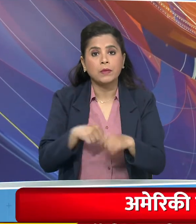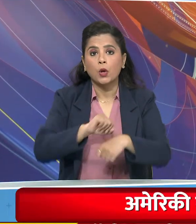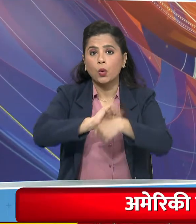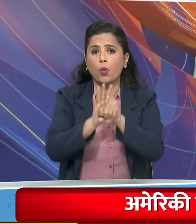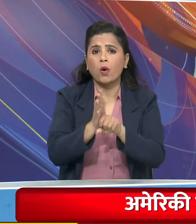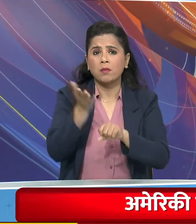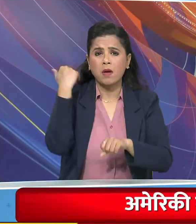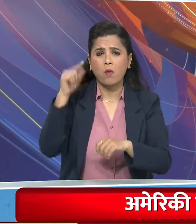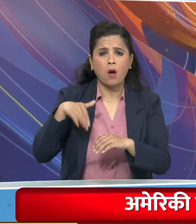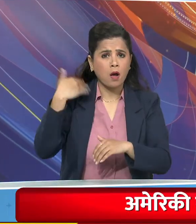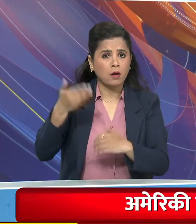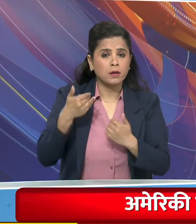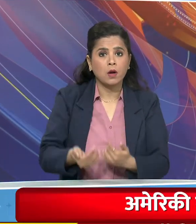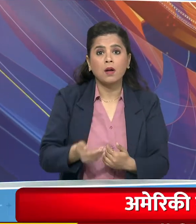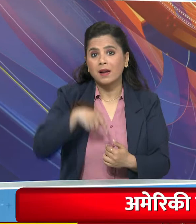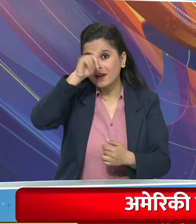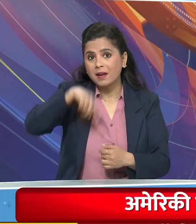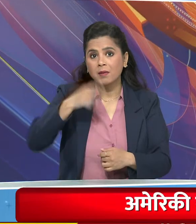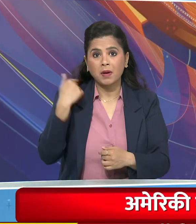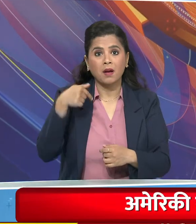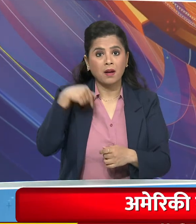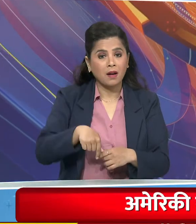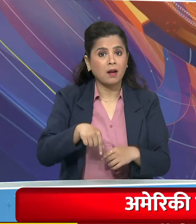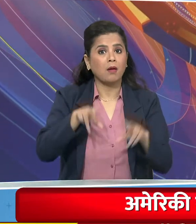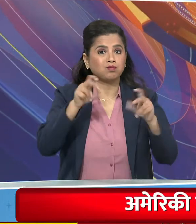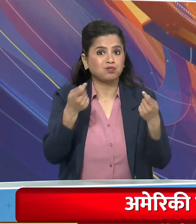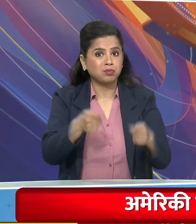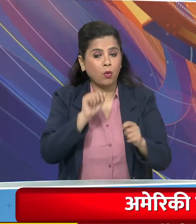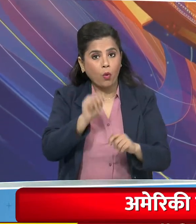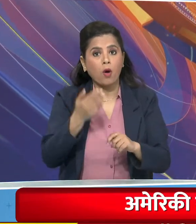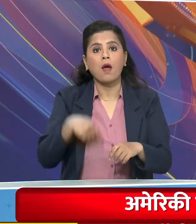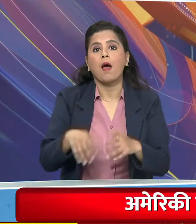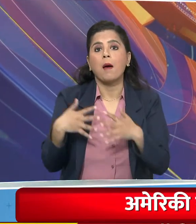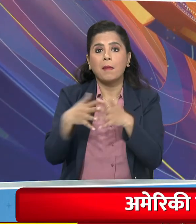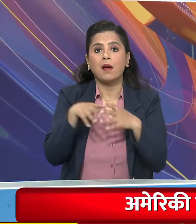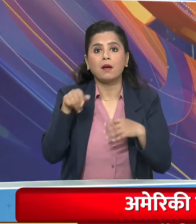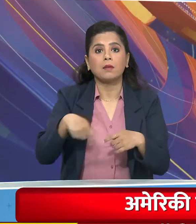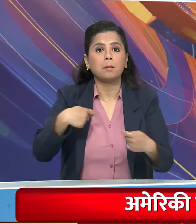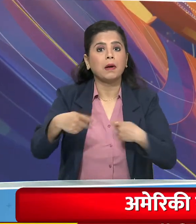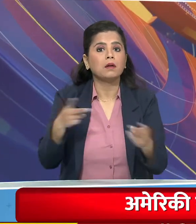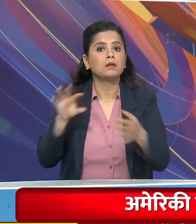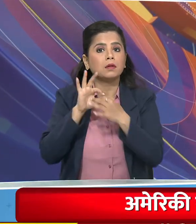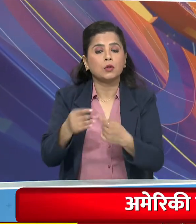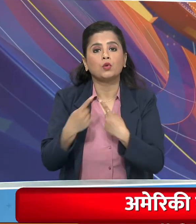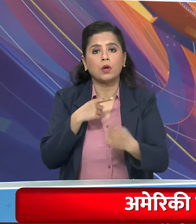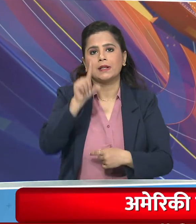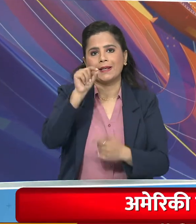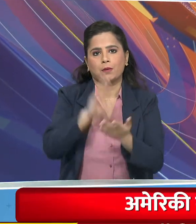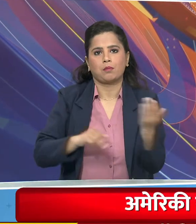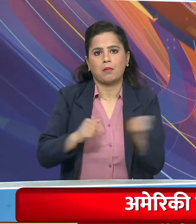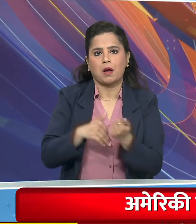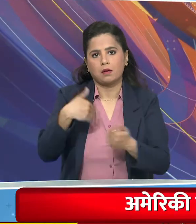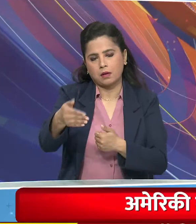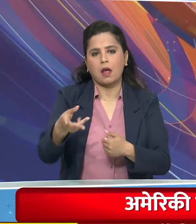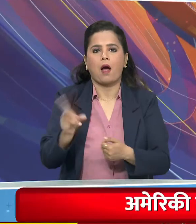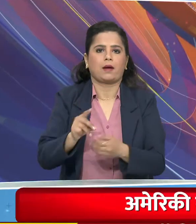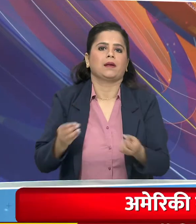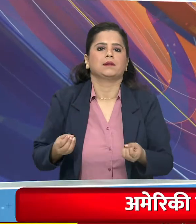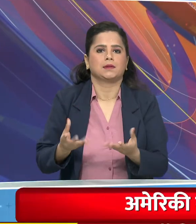महामारे के बाद से बंद भारत अमेरिका वानिजीक वारता का भी दस मार्च को होगा शुभारम